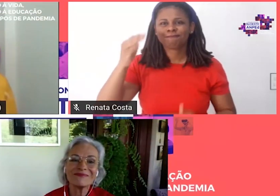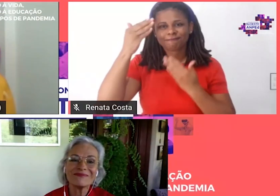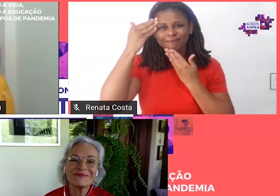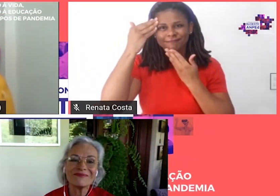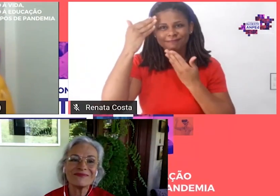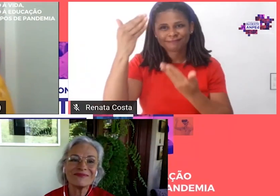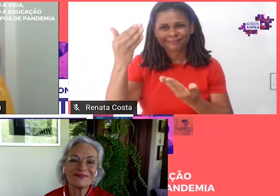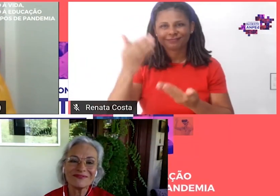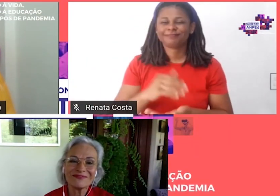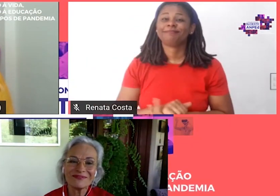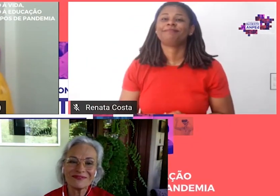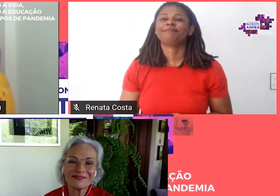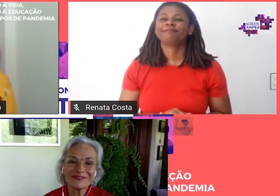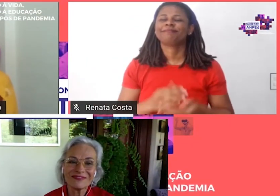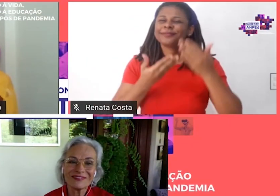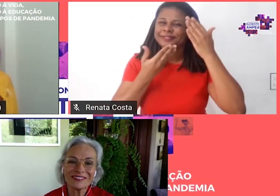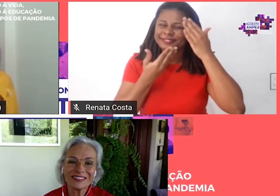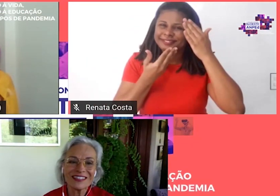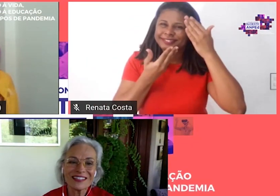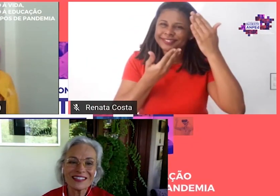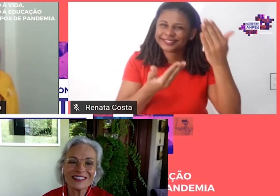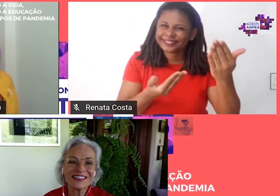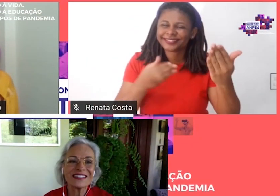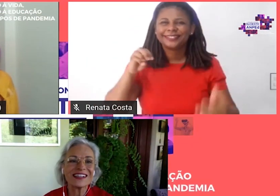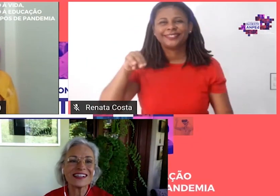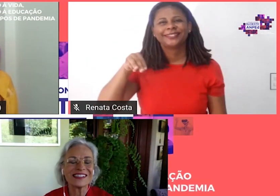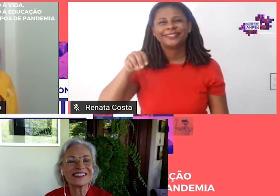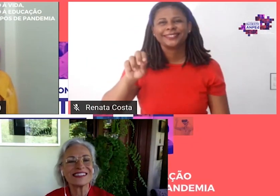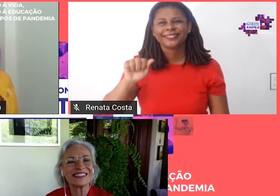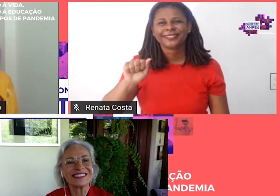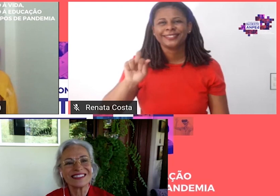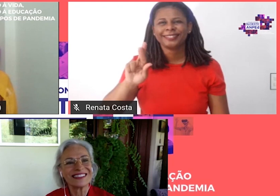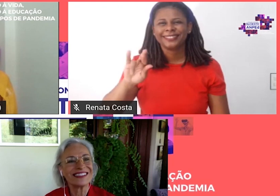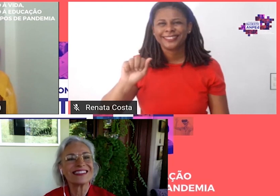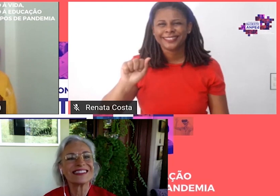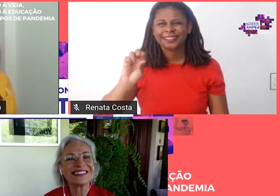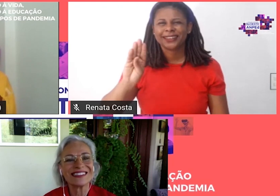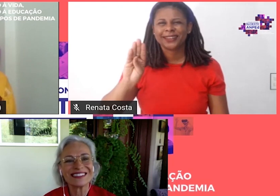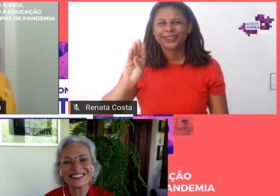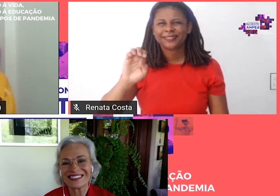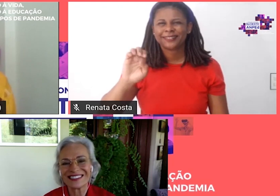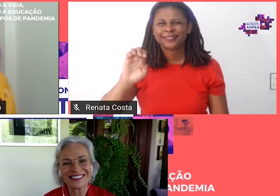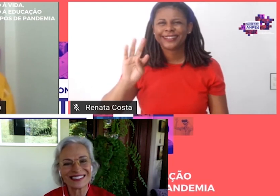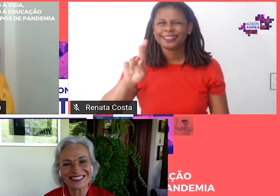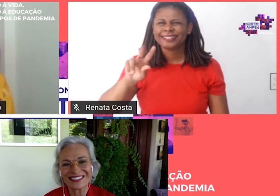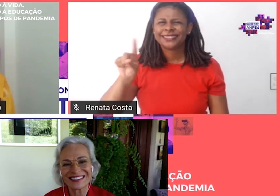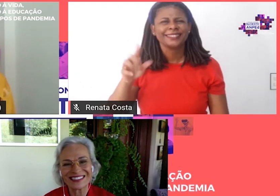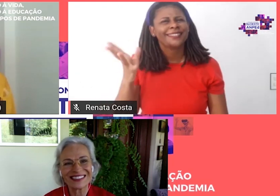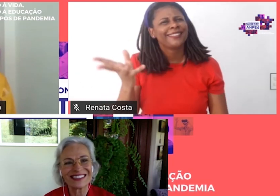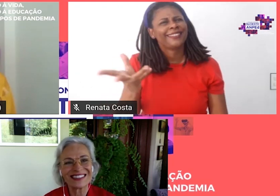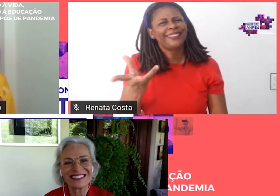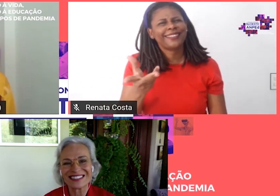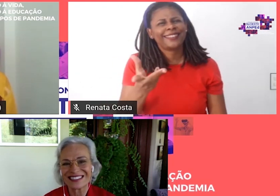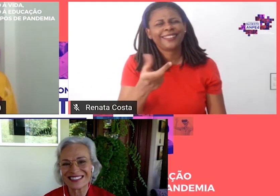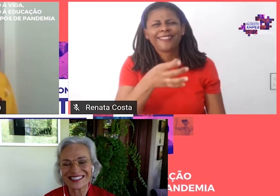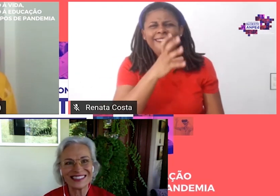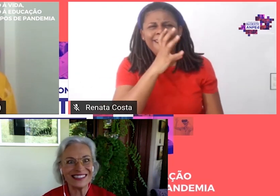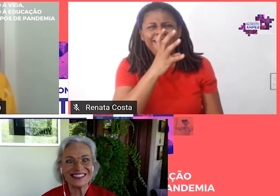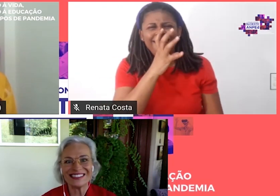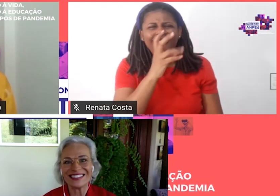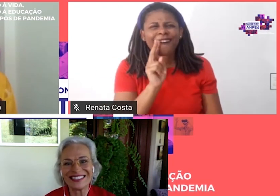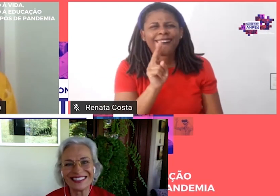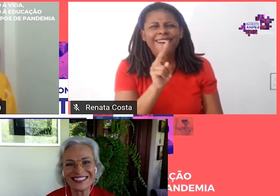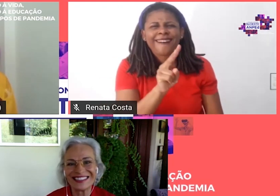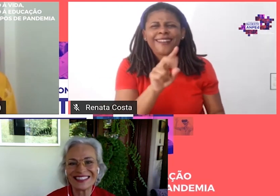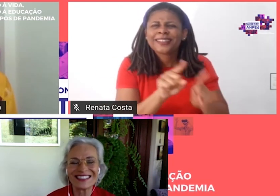Obrigada, Maria Beatriz. Nossa, foi muito bom te ouvir, ouvir também a expansão que a